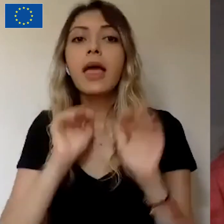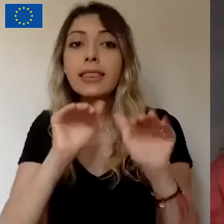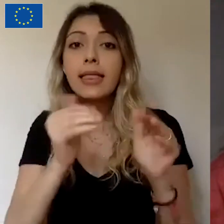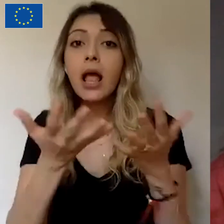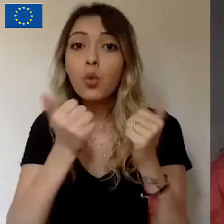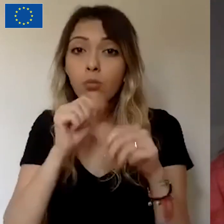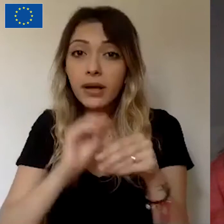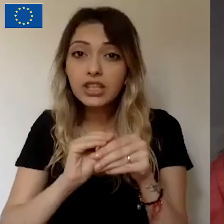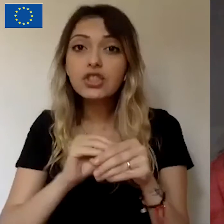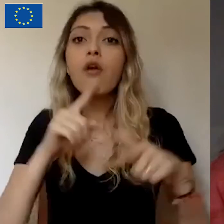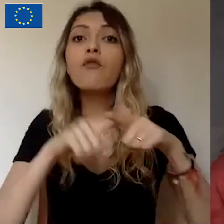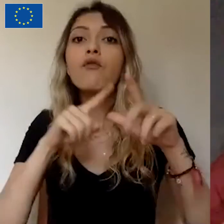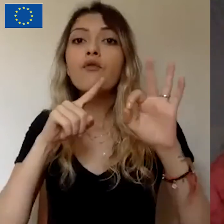var.